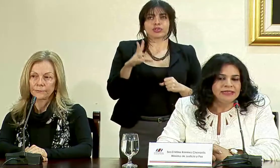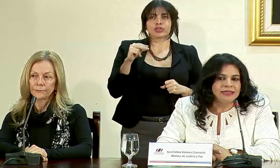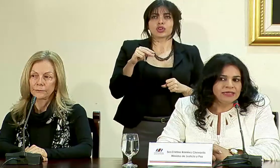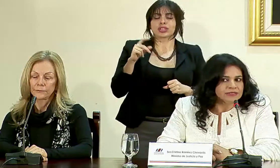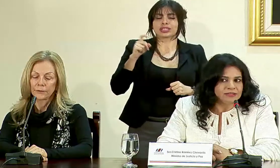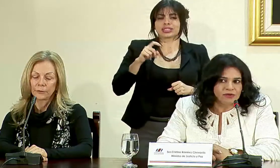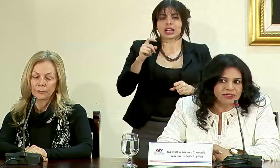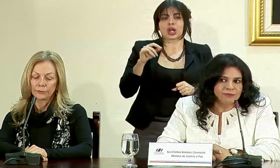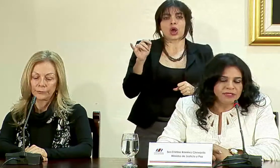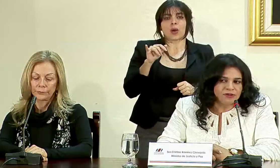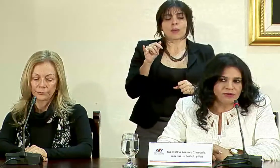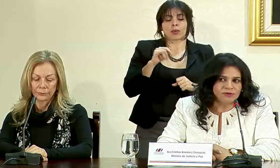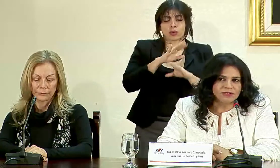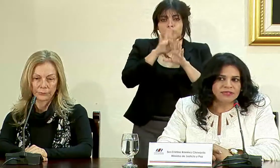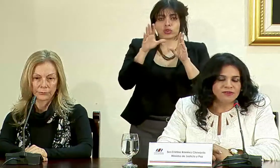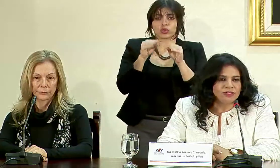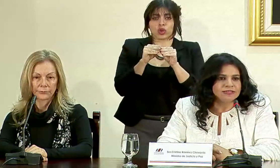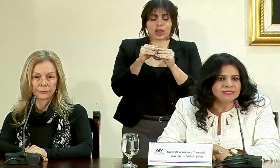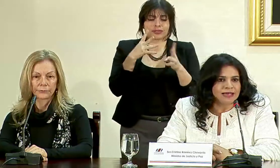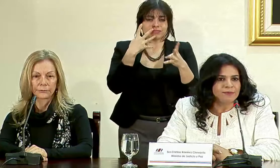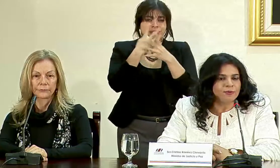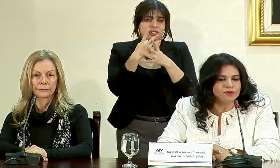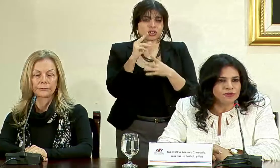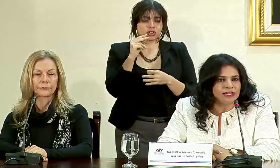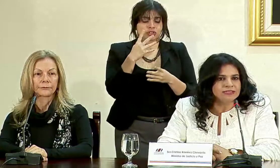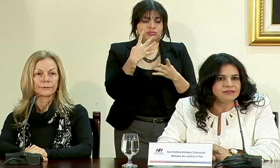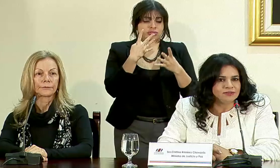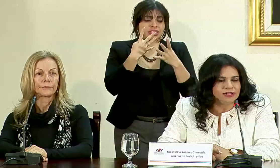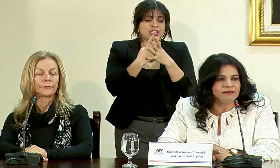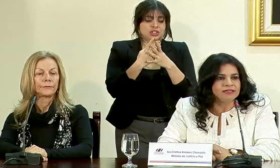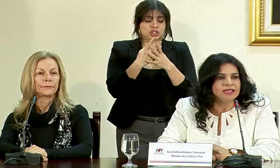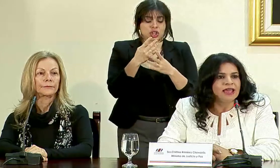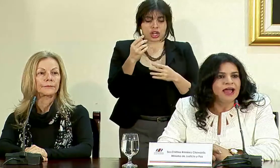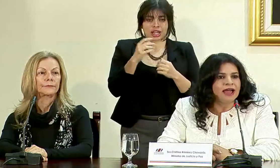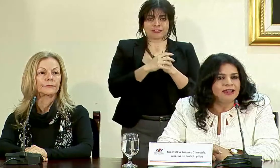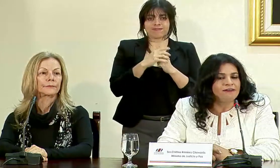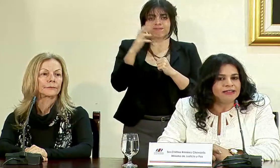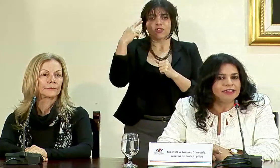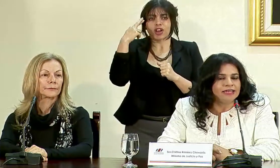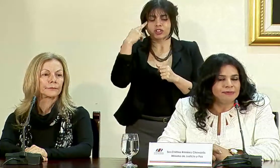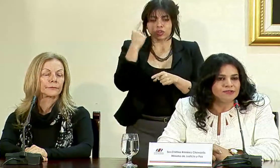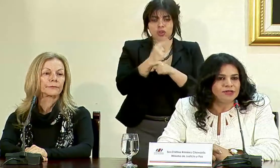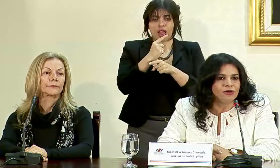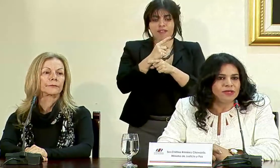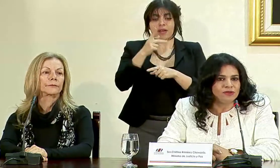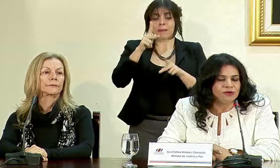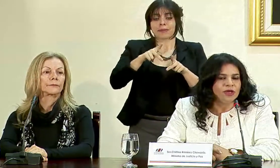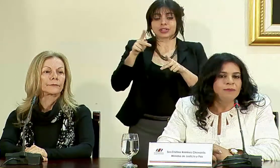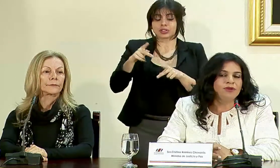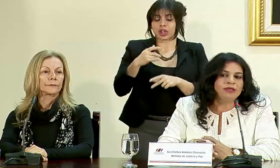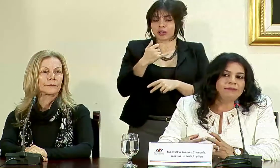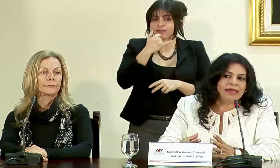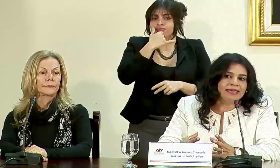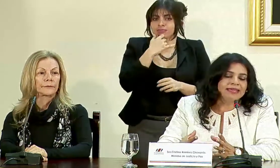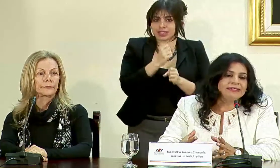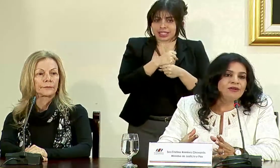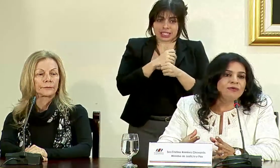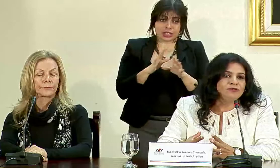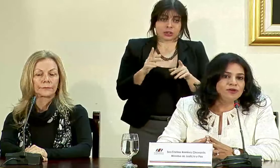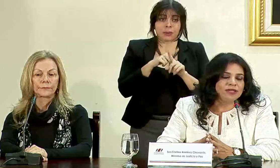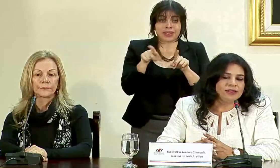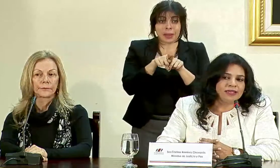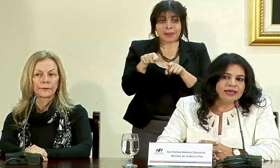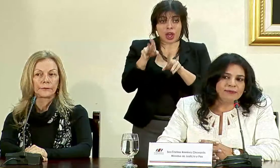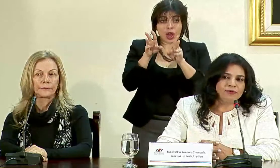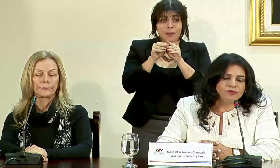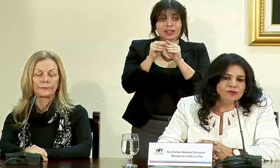tienen que ser todas prisión sanciones que sean proporcionales y razonables a la falta que la persona cometió pero también esta